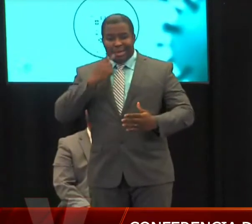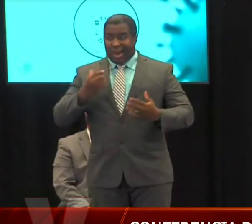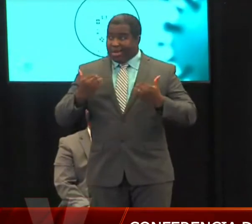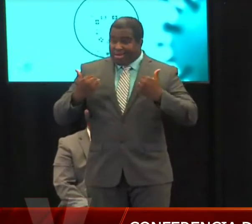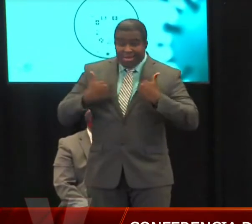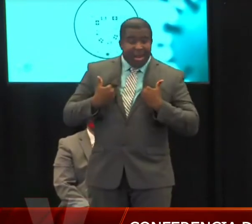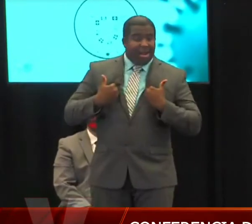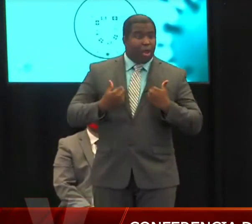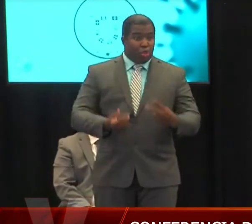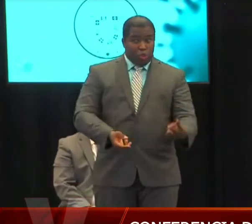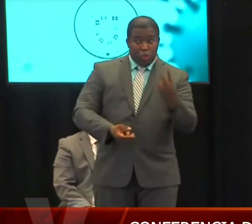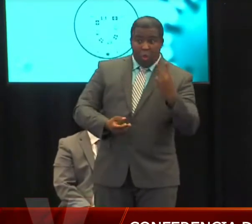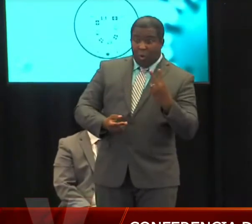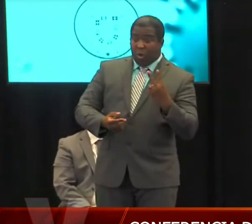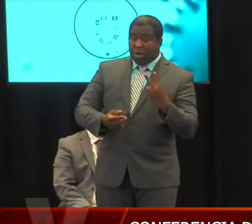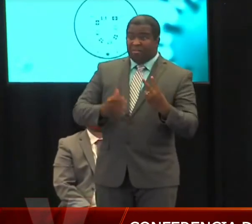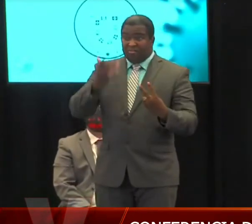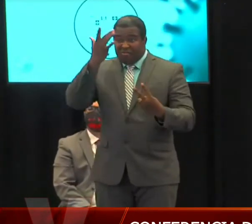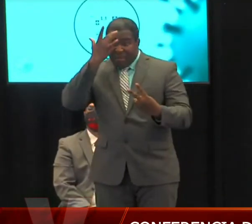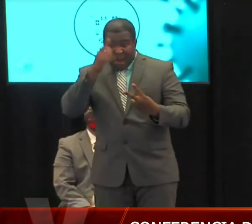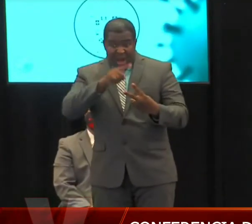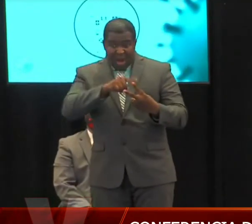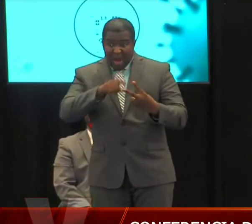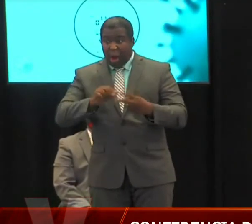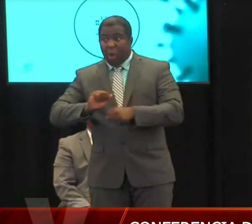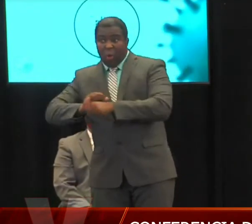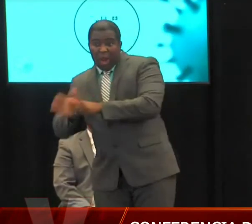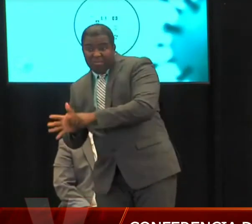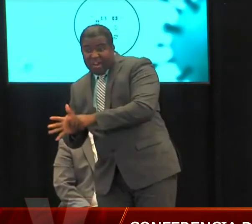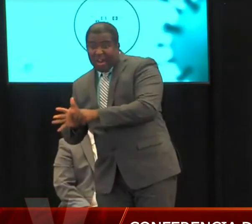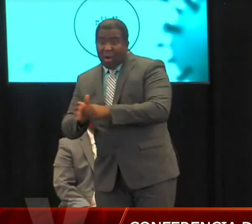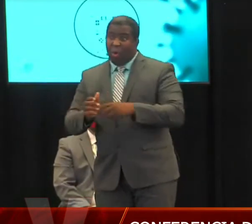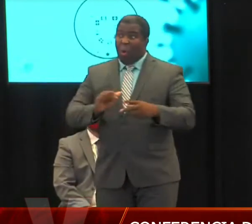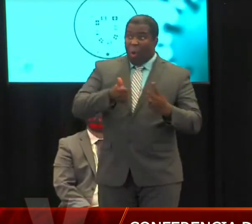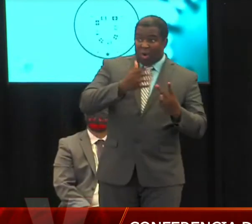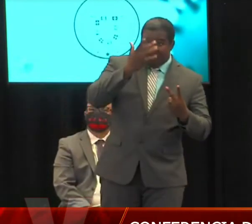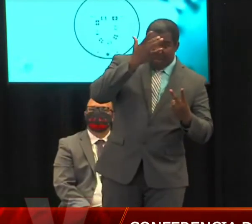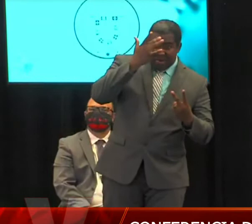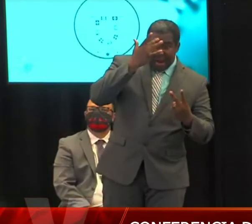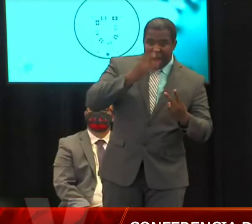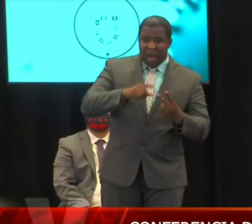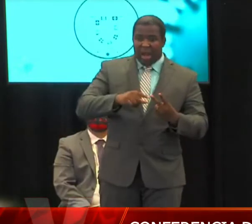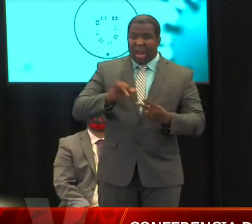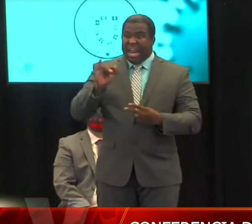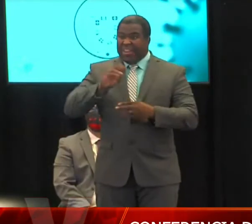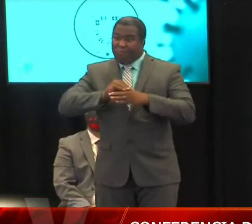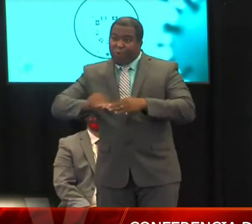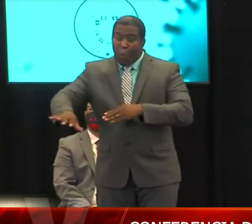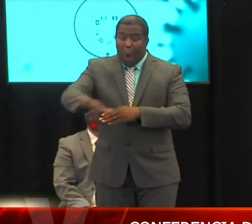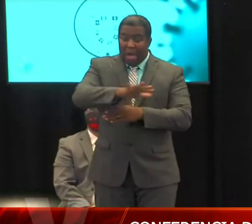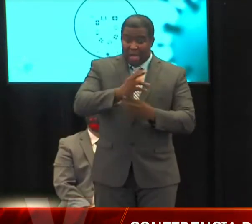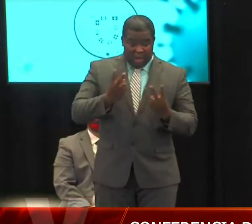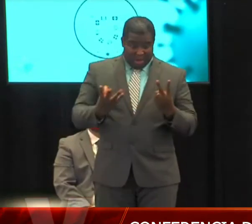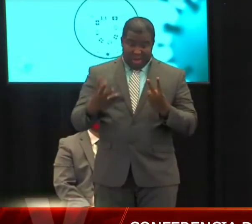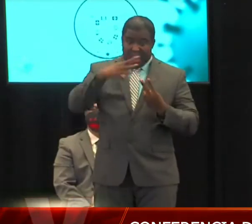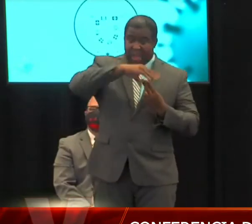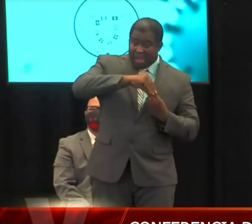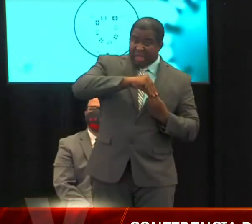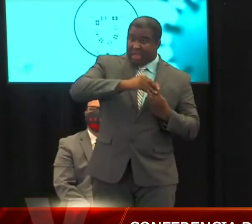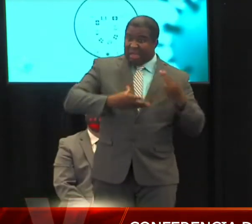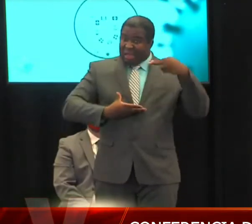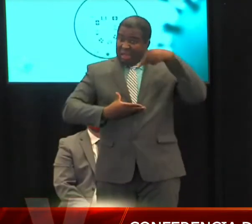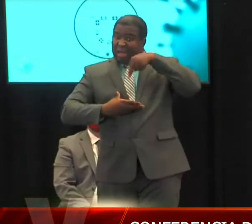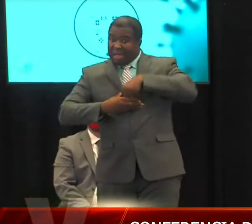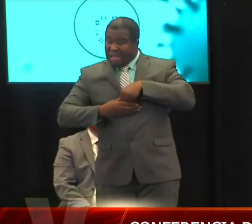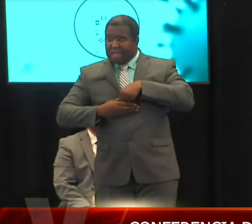entidades en un cuerpo. Así que, la importancia de la vacunación, en la medida en que no haya síntomas, para desarrollar inmunidad, y si se contagiaran